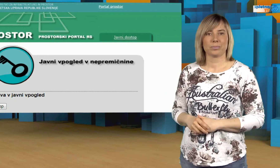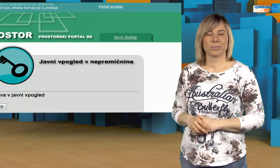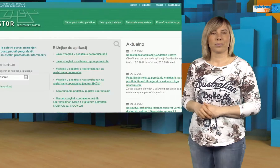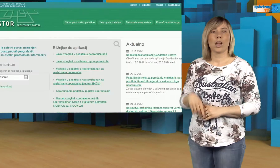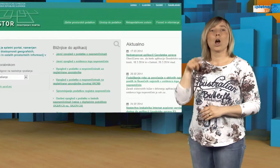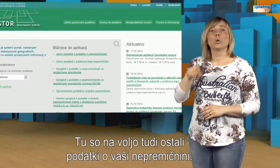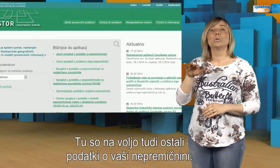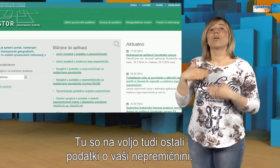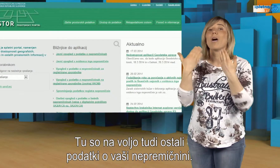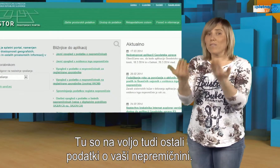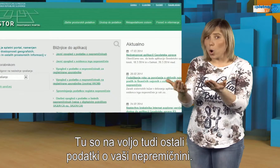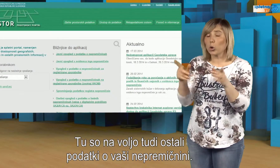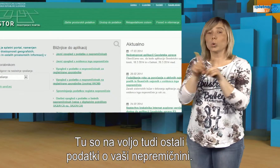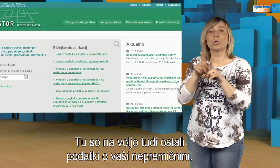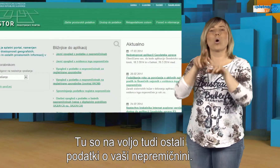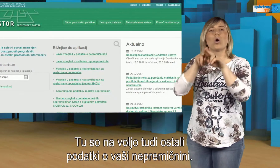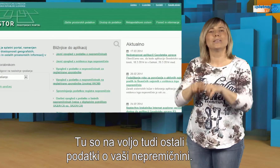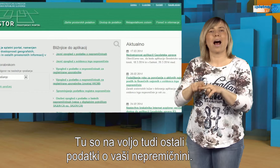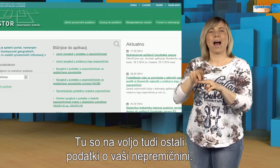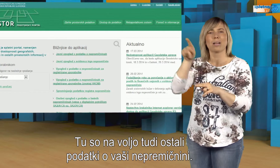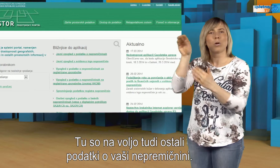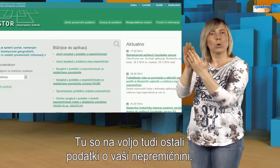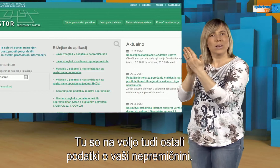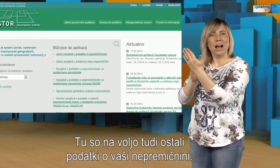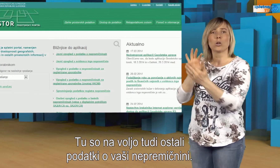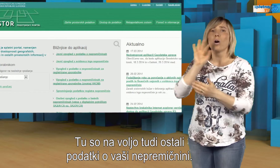Tu so na voljo tudi ostali podatki o vaši neprimičnini.